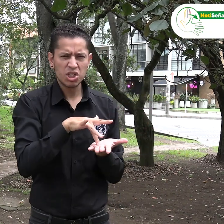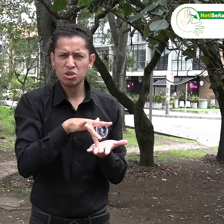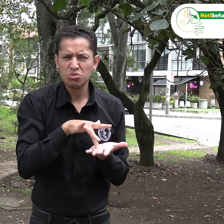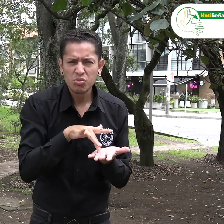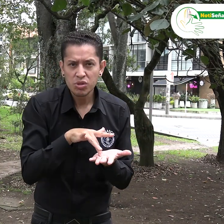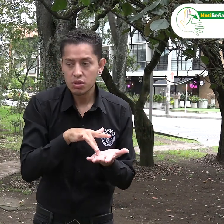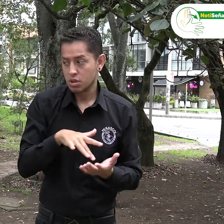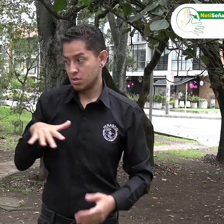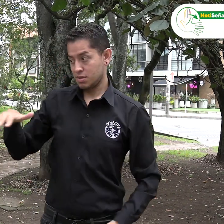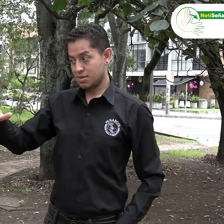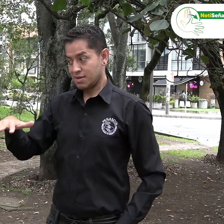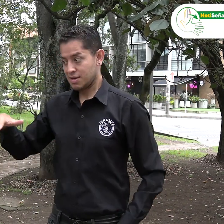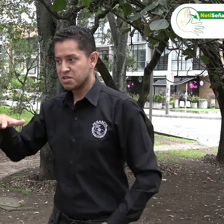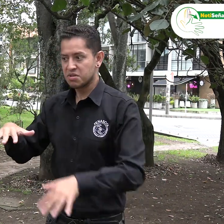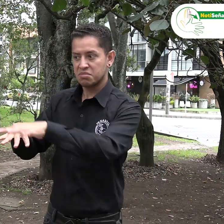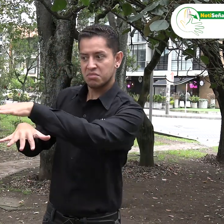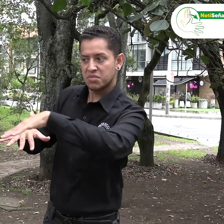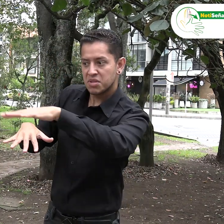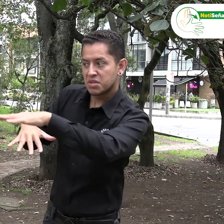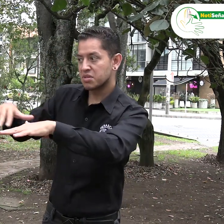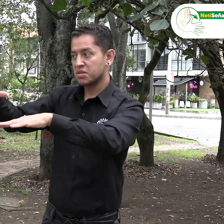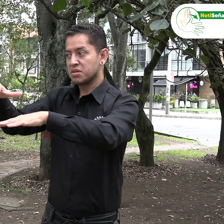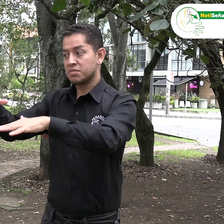sobre la importancia de la aplicación de la inclusión